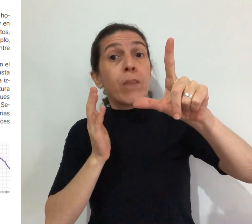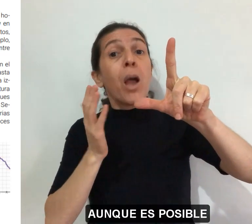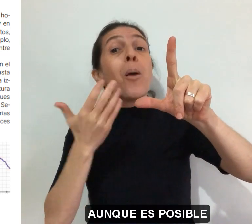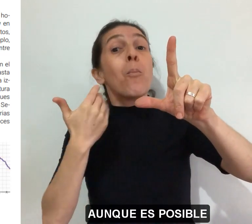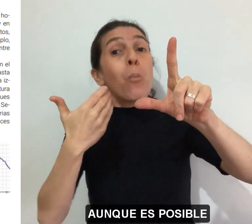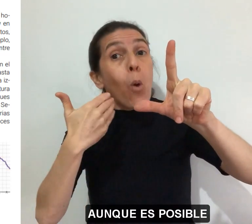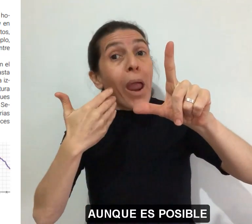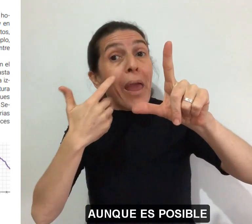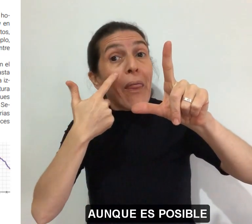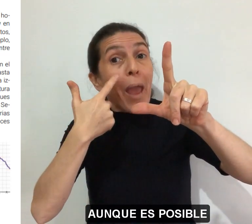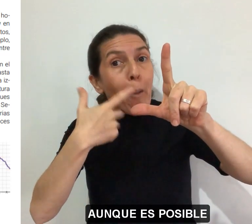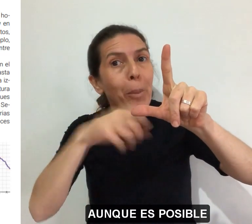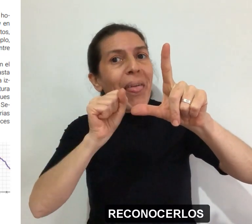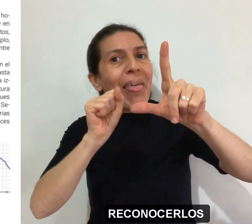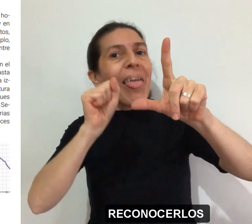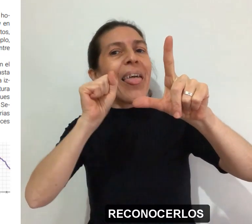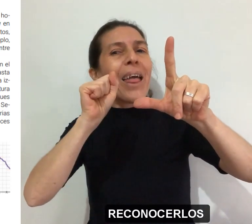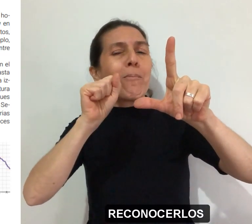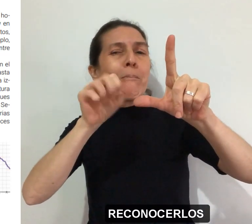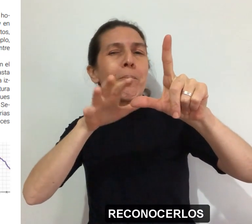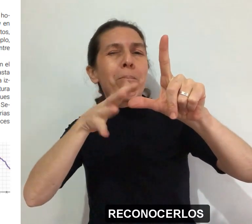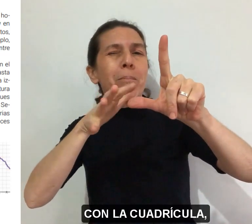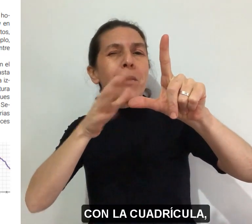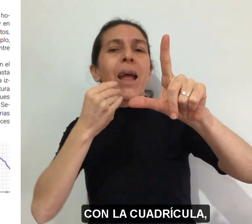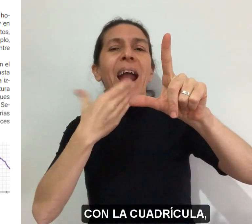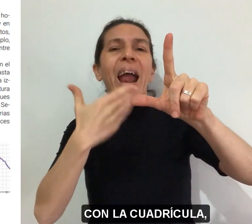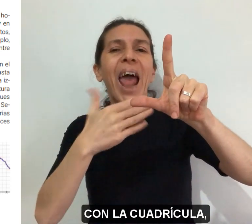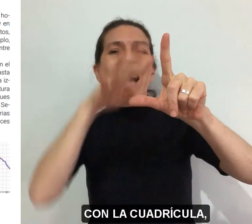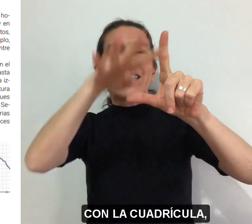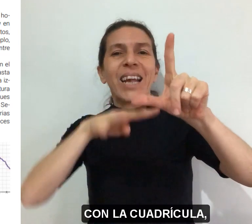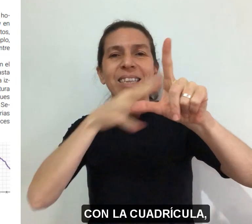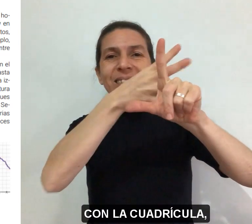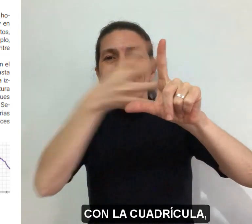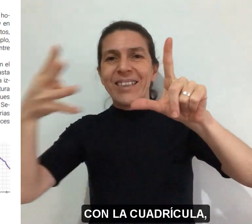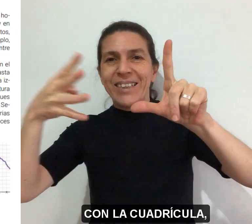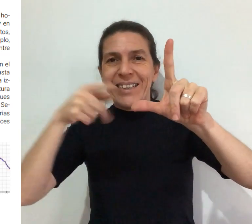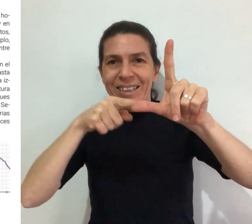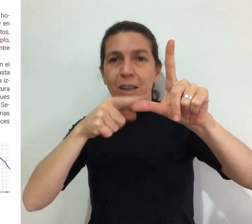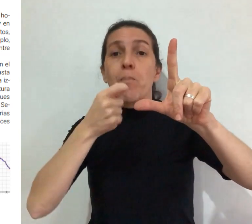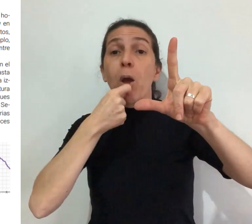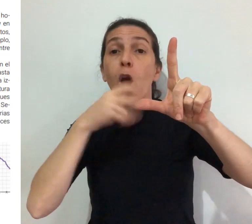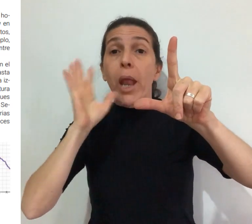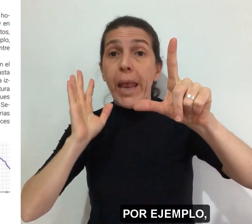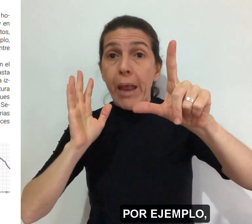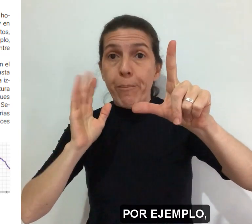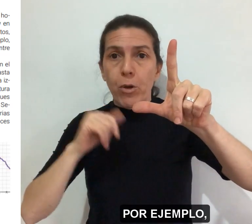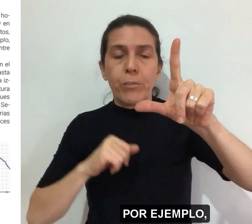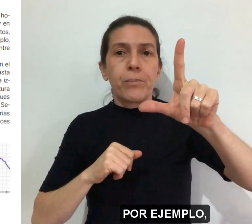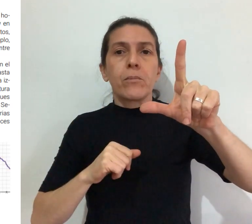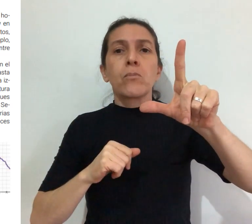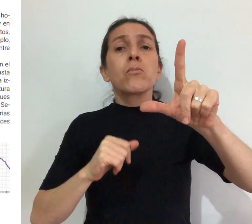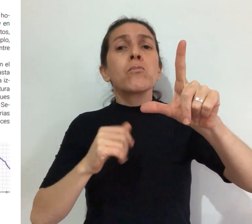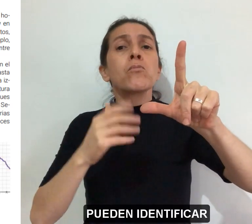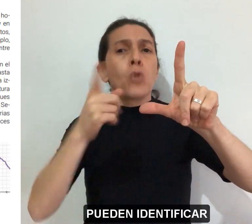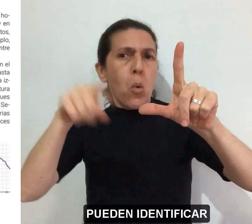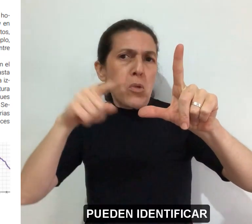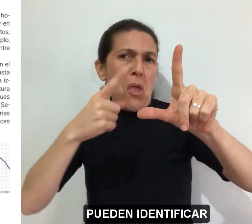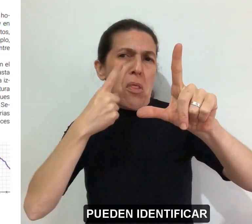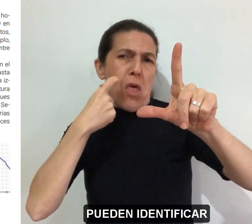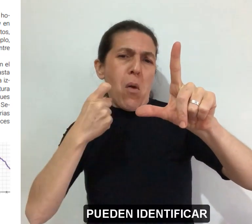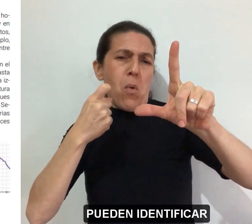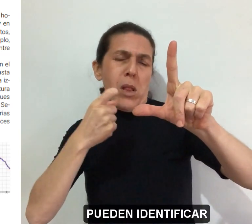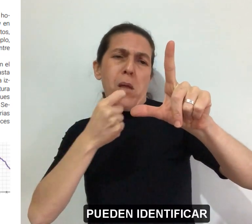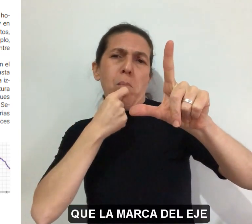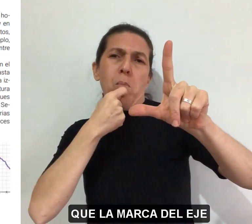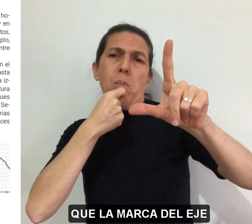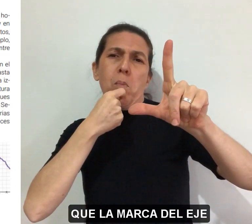¿Aunque es posible reconocerlos con la cuadrícula? Por ejemplo, pueden